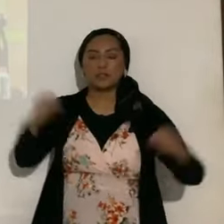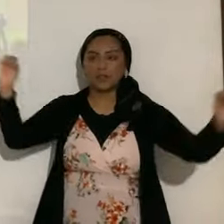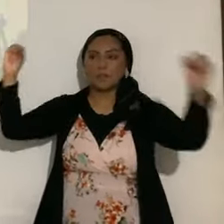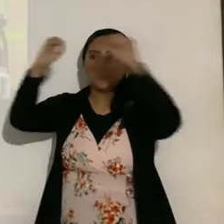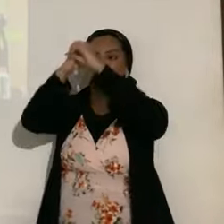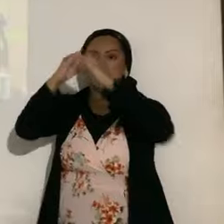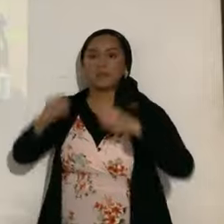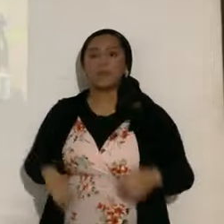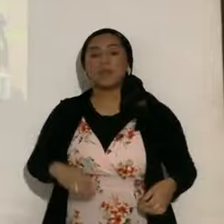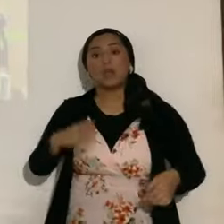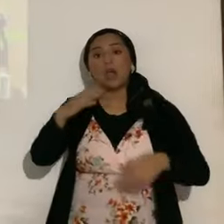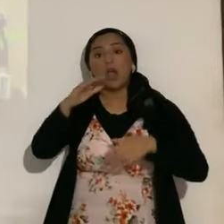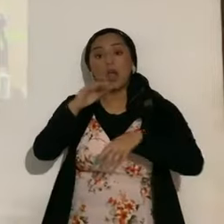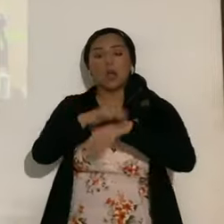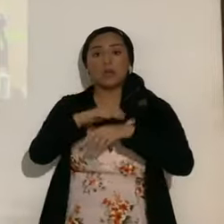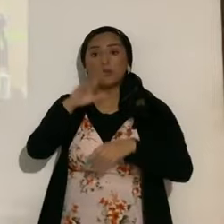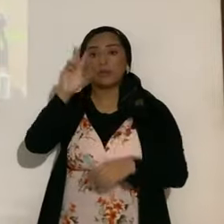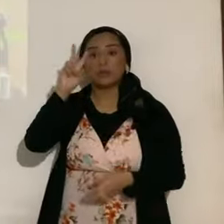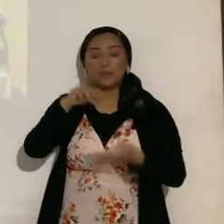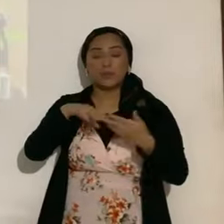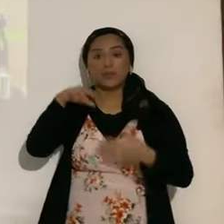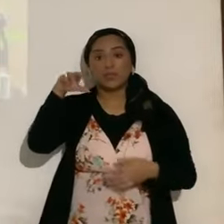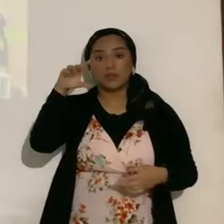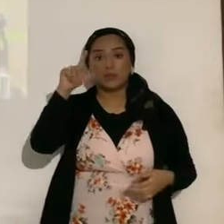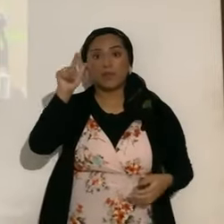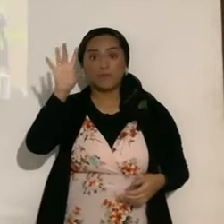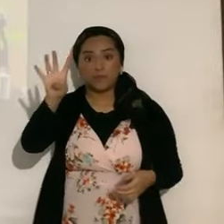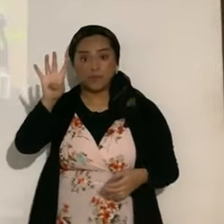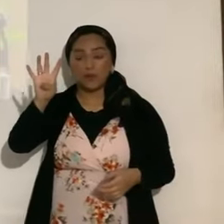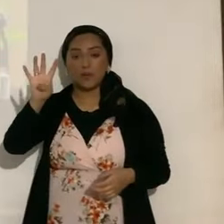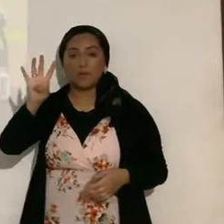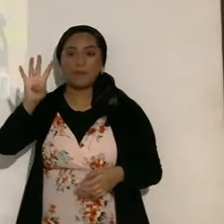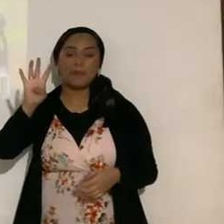y en 2024, el eclipse solar de América del Norte,